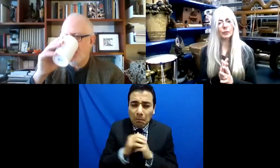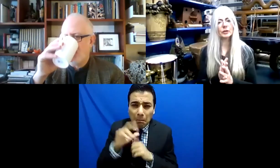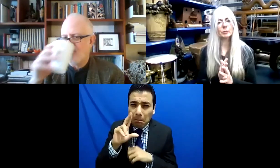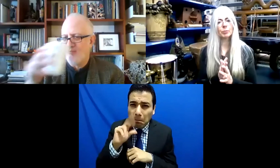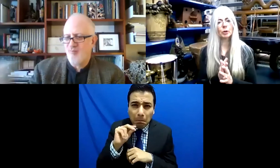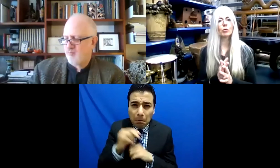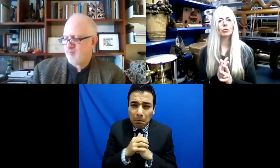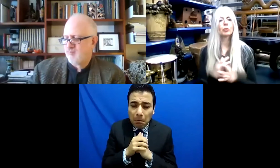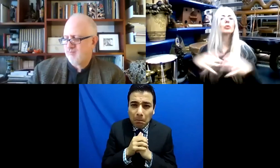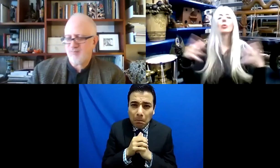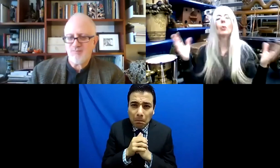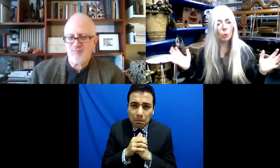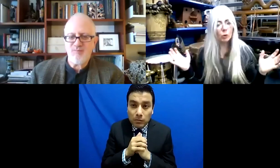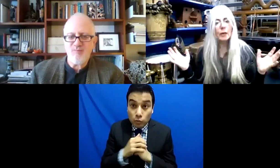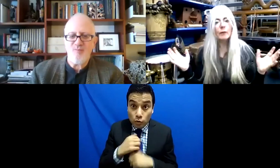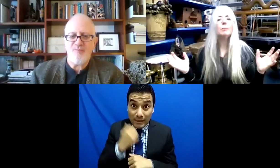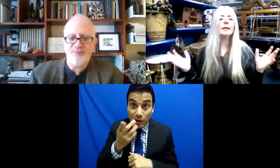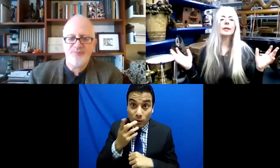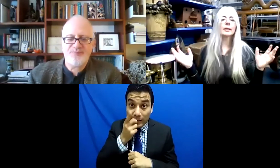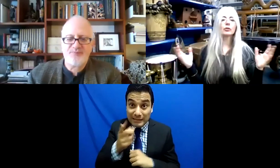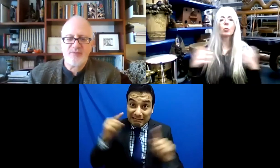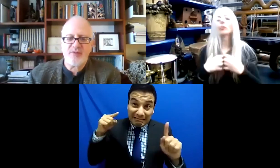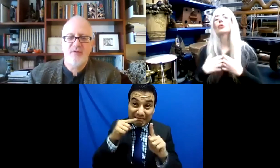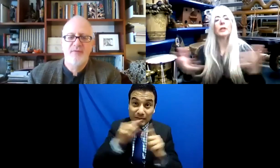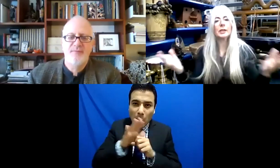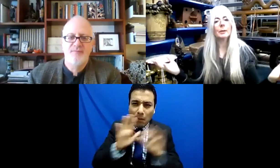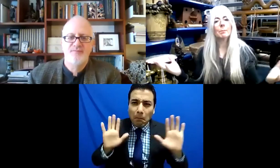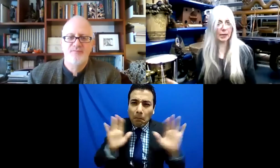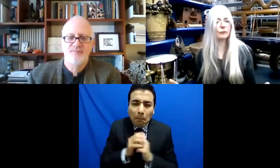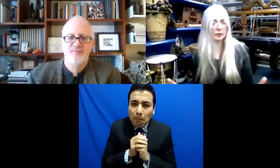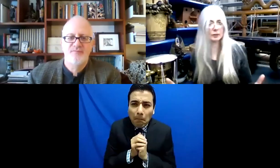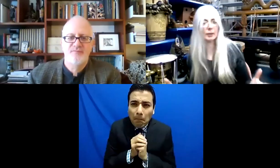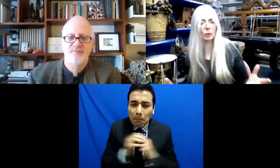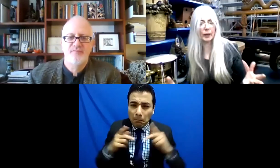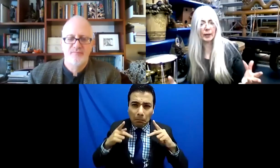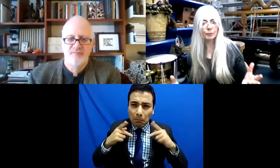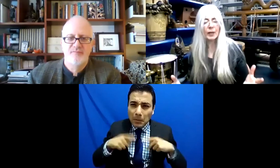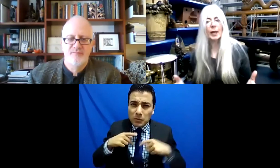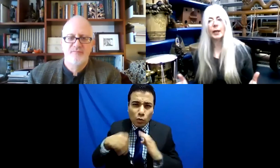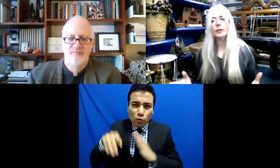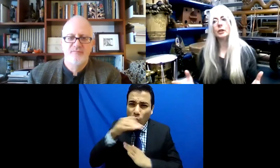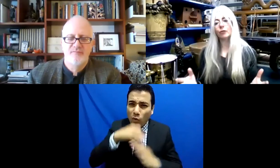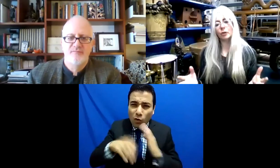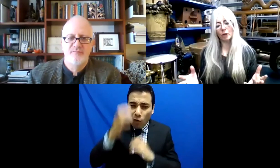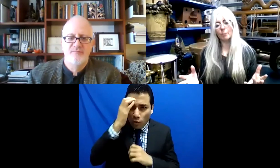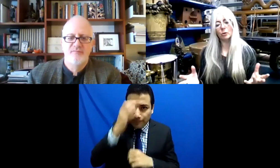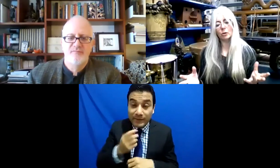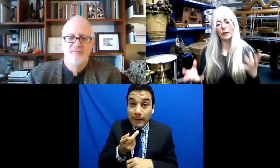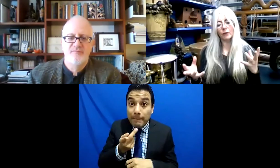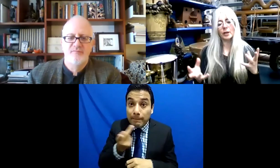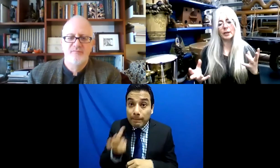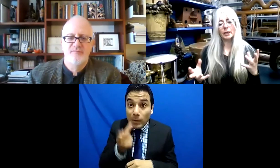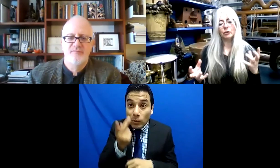esto o lo otro. Pero es, es algo que nos pertenece a todos. La pregunta es ¿qué hacemos con esto?